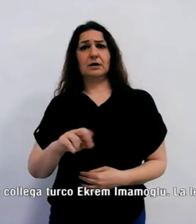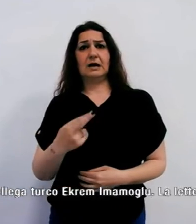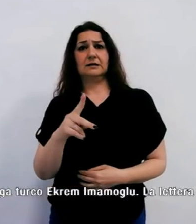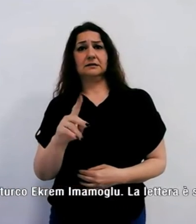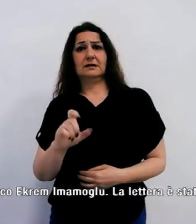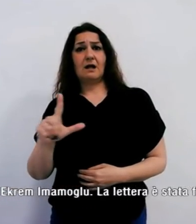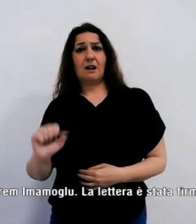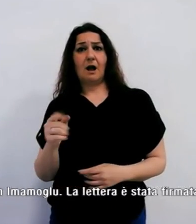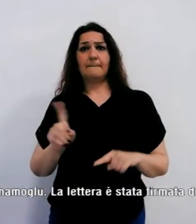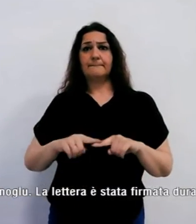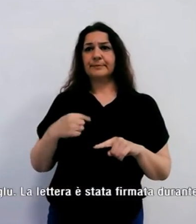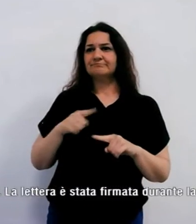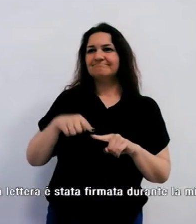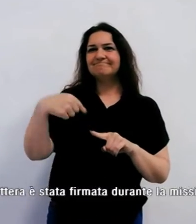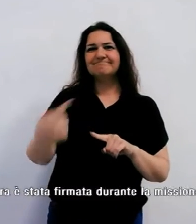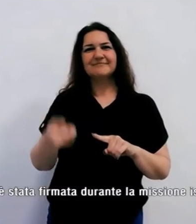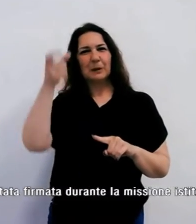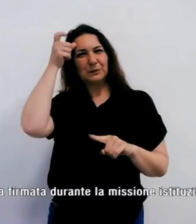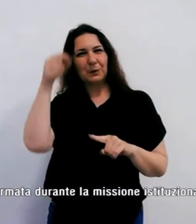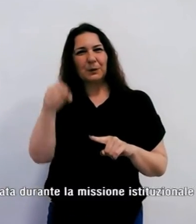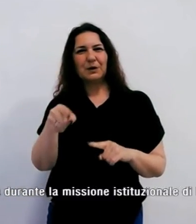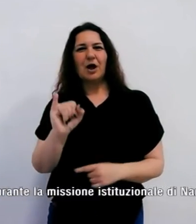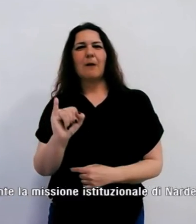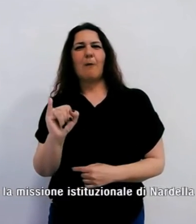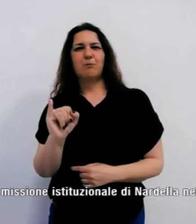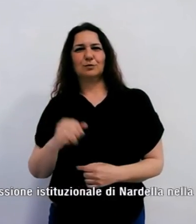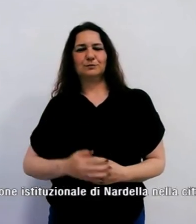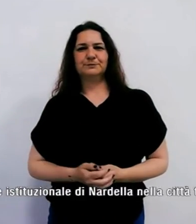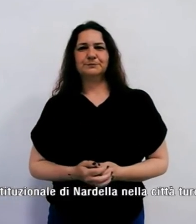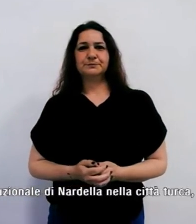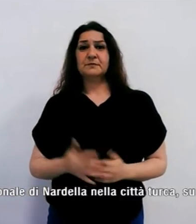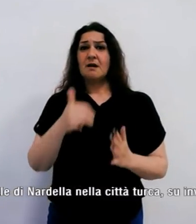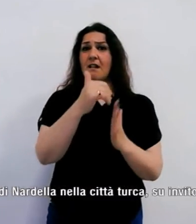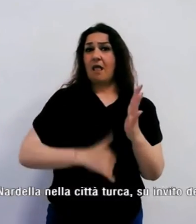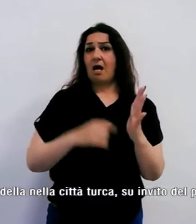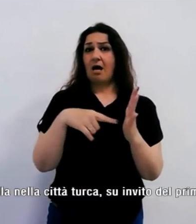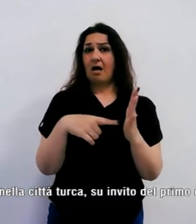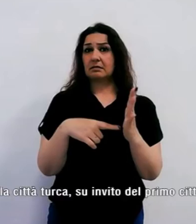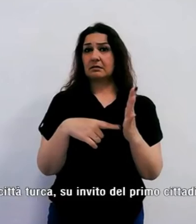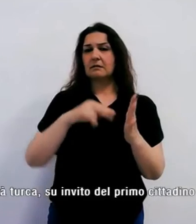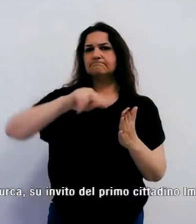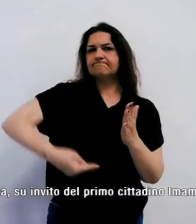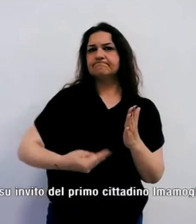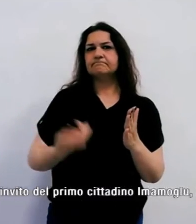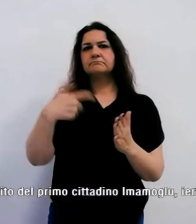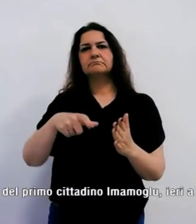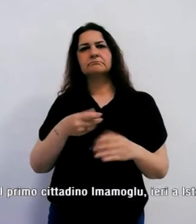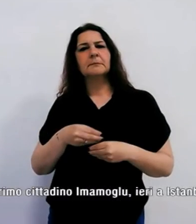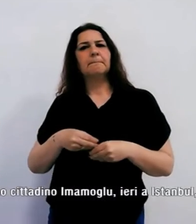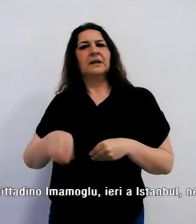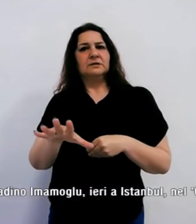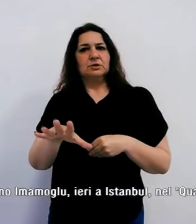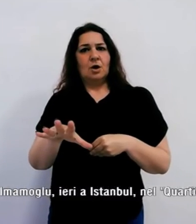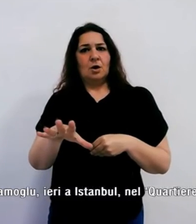suo collega turco Imamoglu. La lettera è stata firmata durante una missione istituzionale di